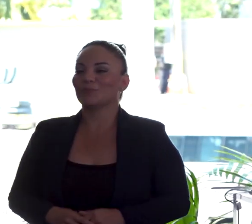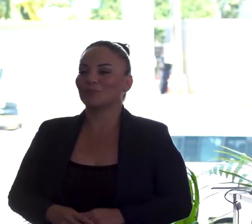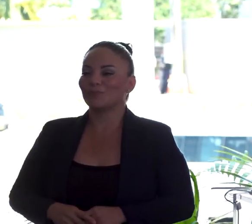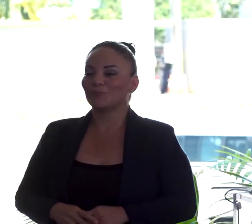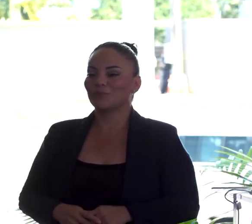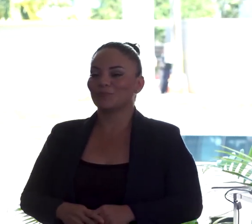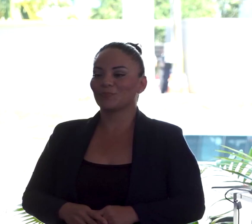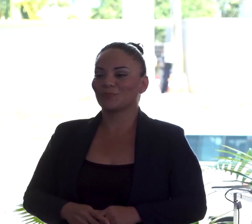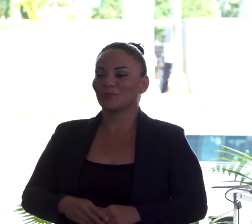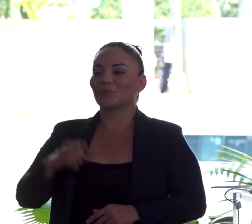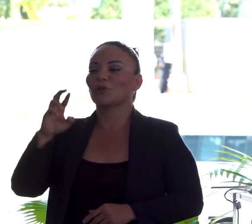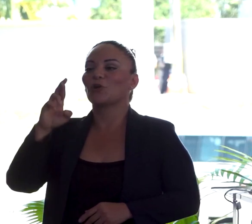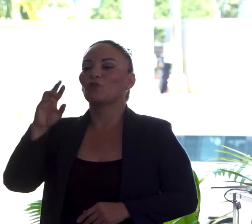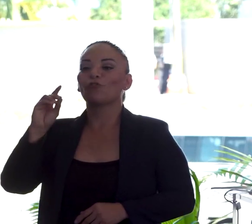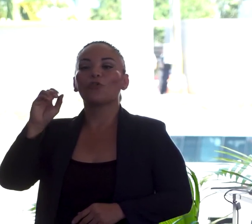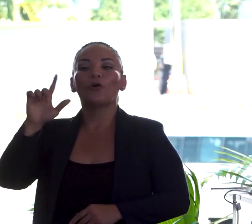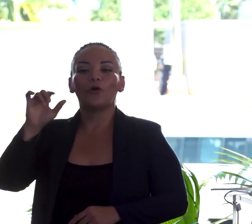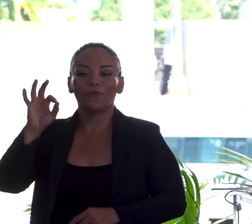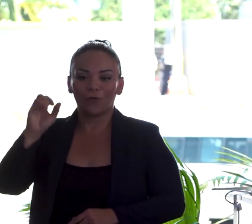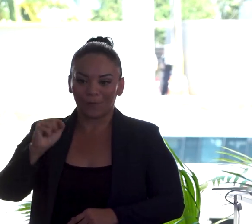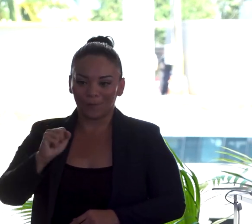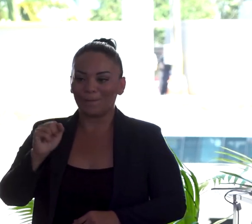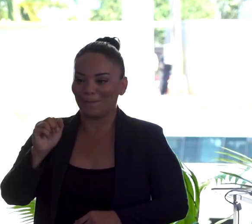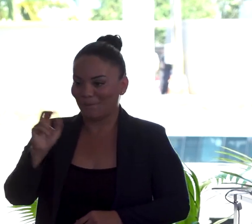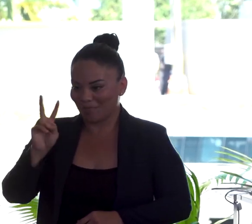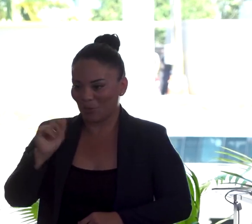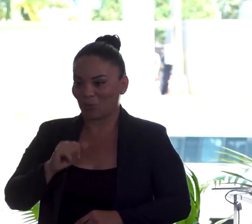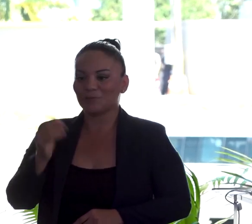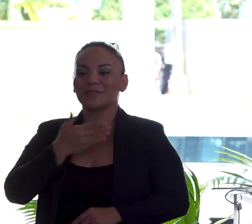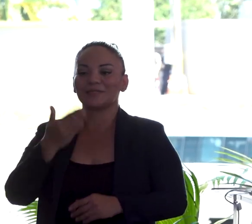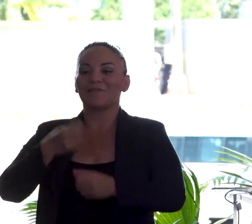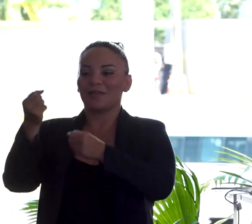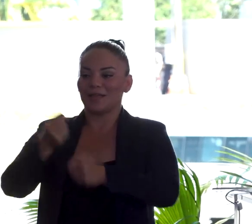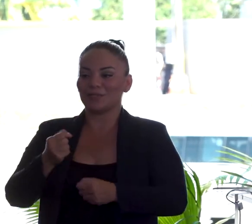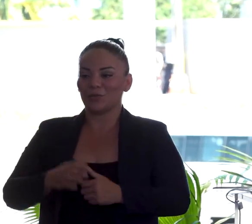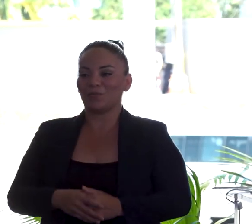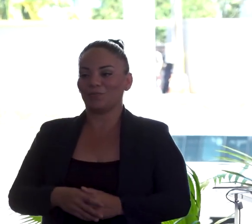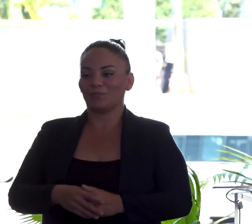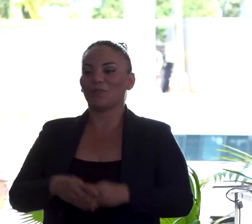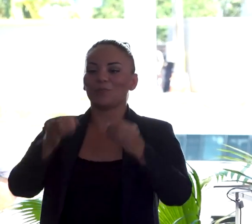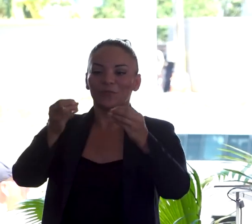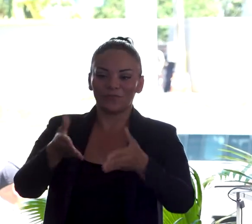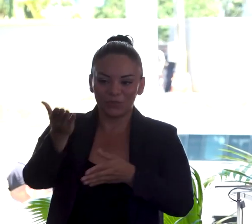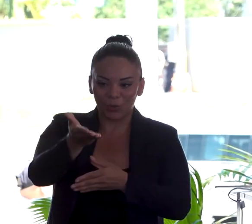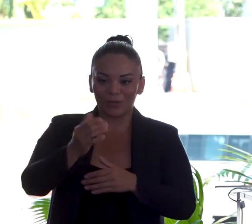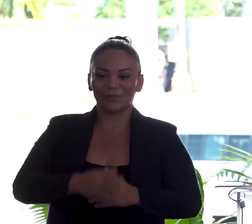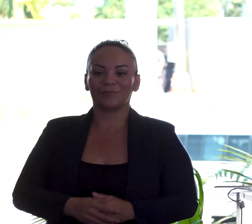Eh, Rodolfo, Villalobos, presidente de la federación, profesor,